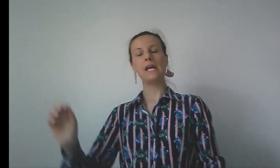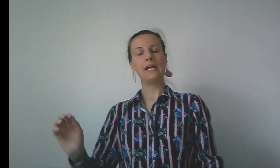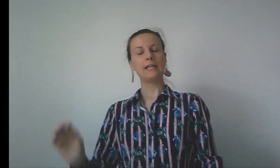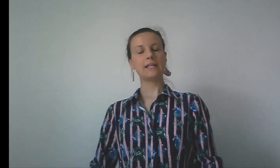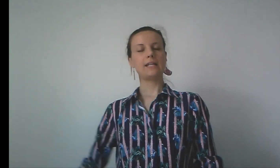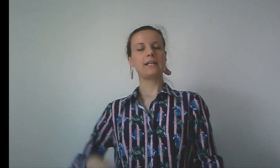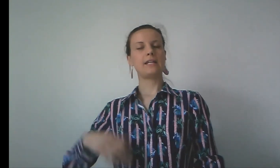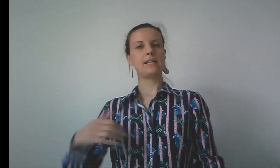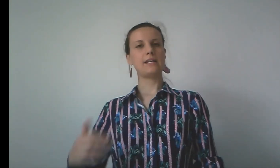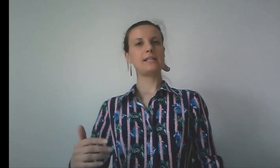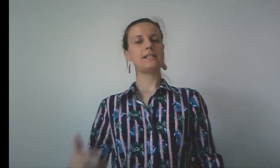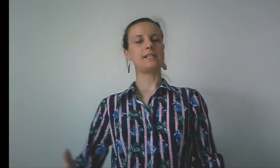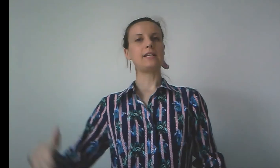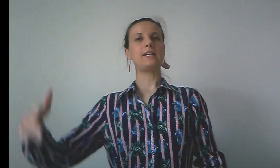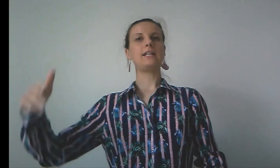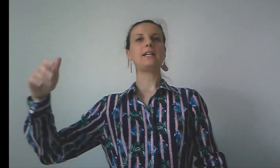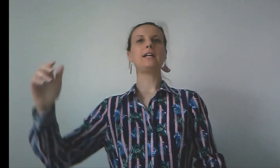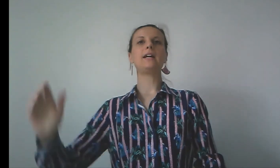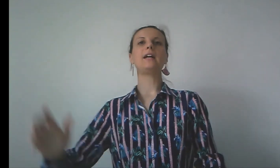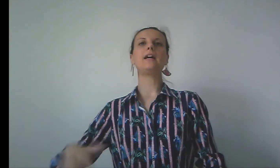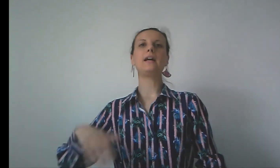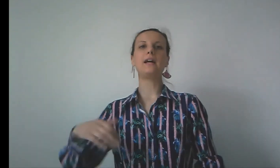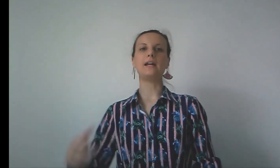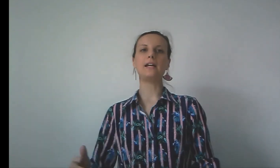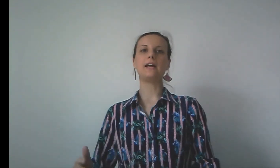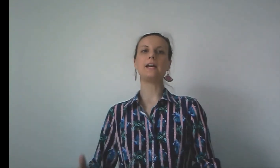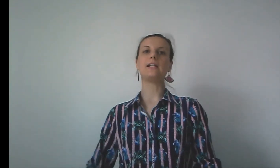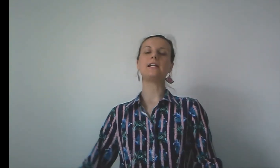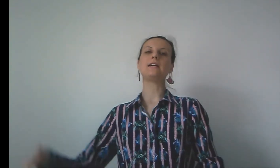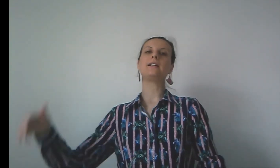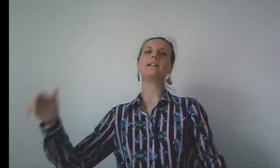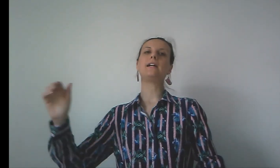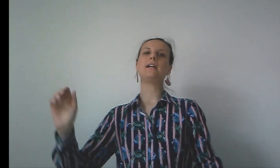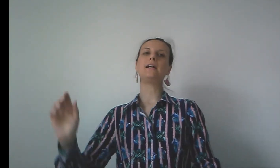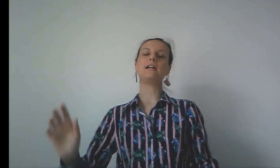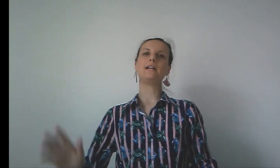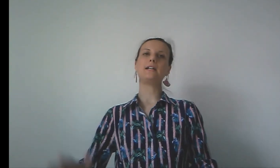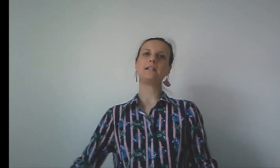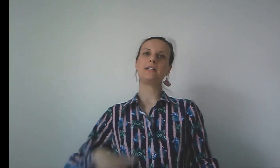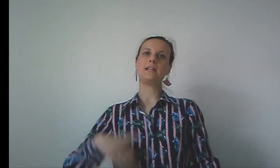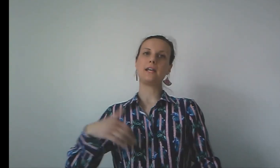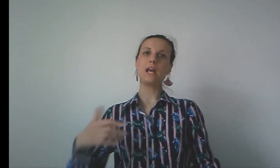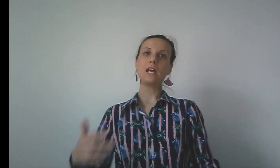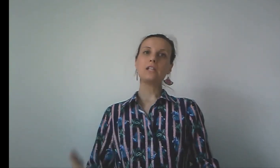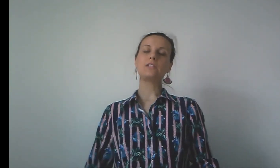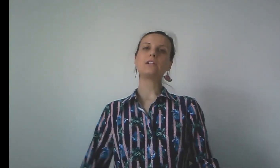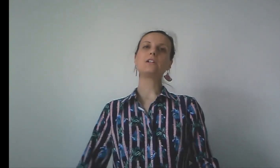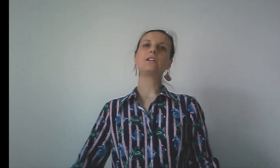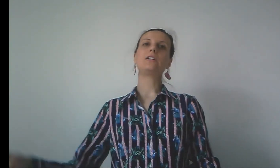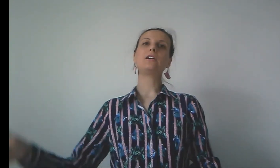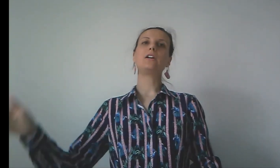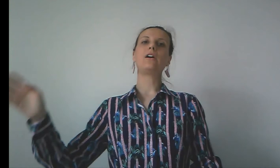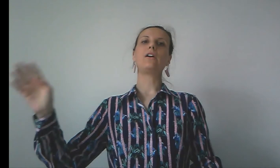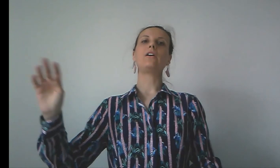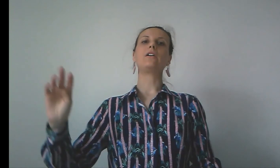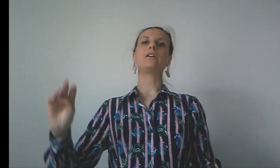Christ et l'honneur.